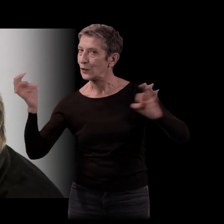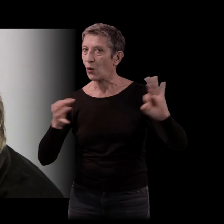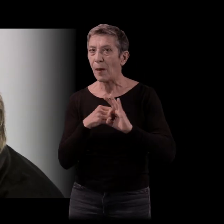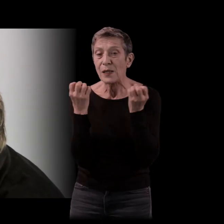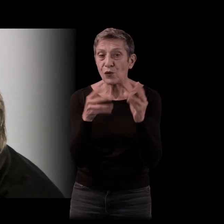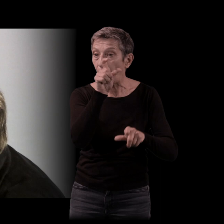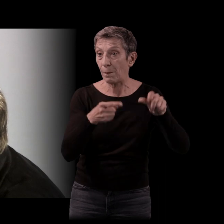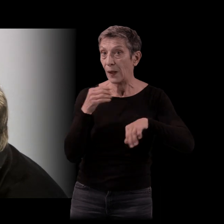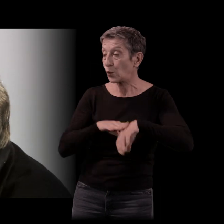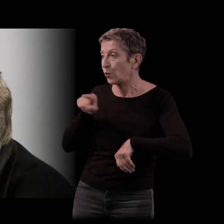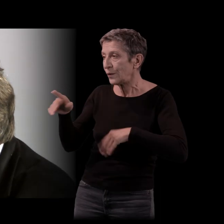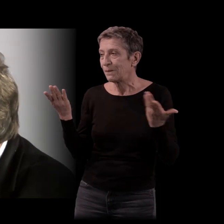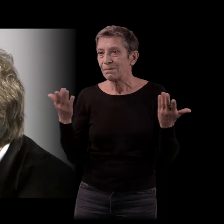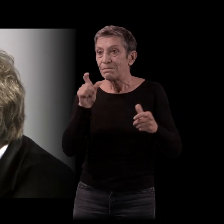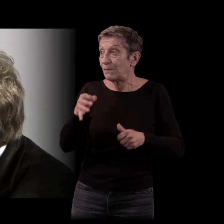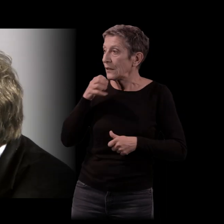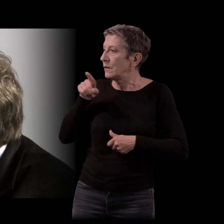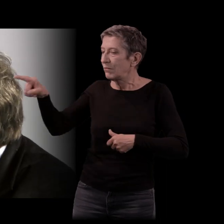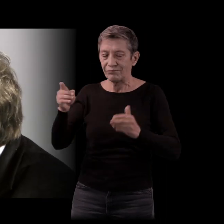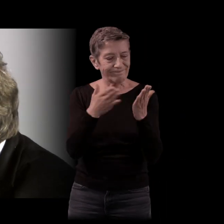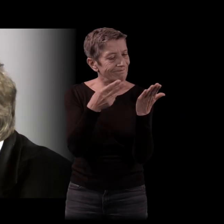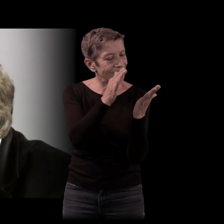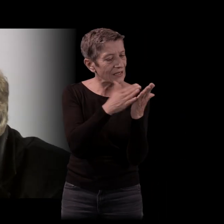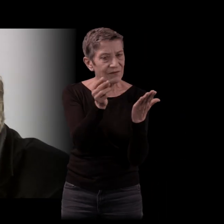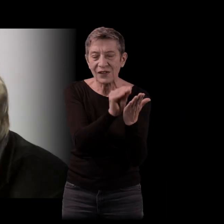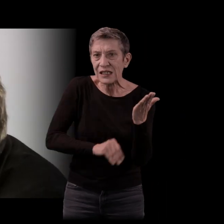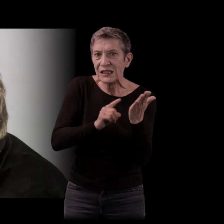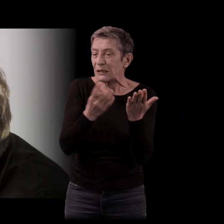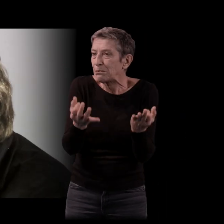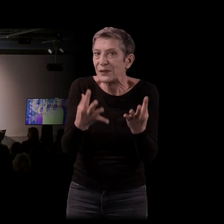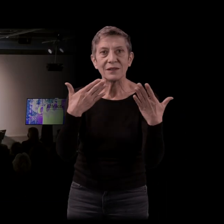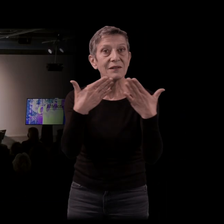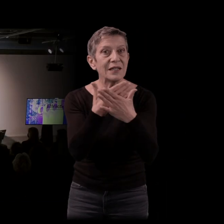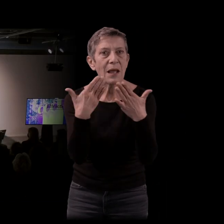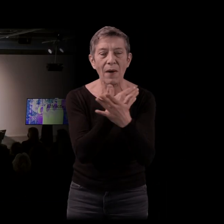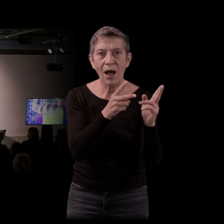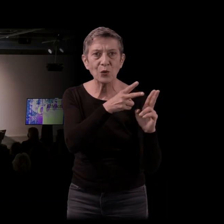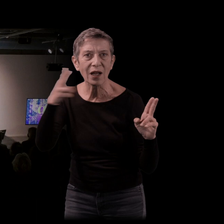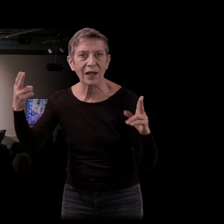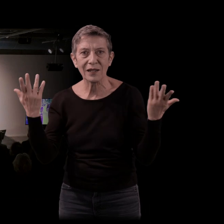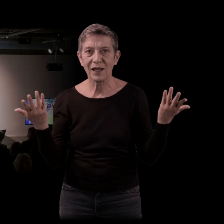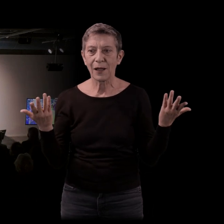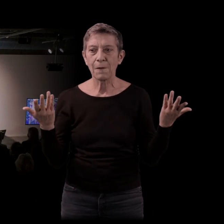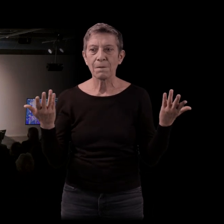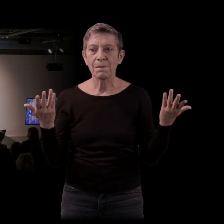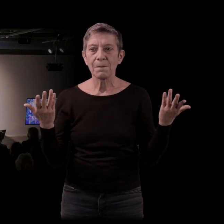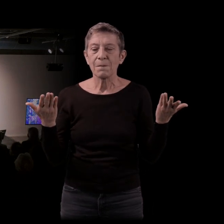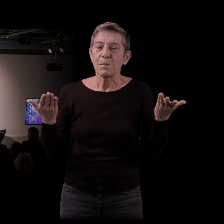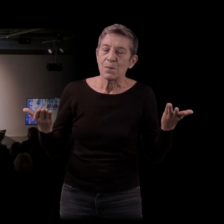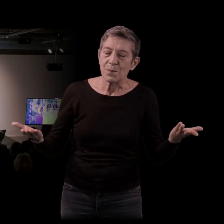c'est le côté quasiment cinématographique. Vous projettez des séries télé de vos romans. Là, encore une fois, je m'attarde encore sur l